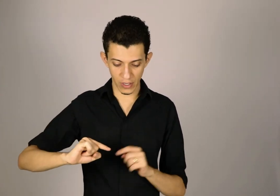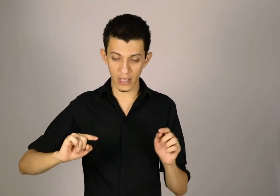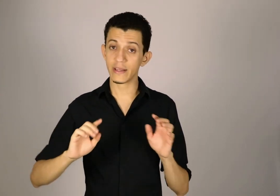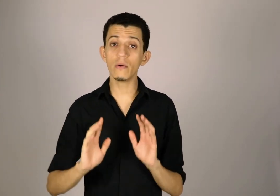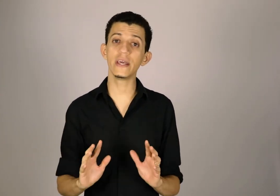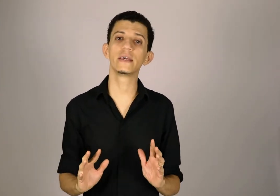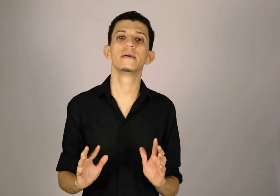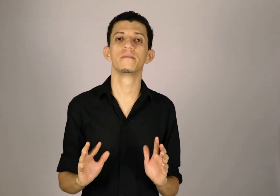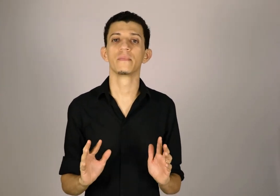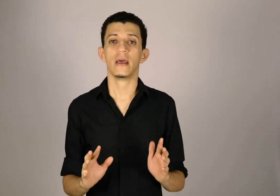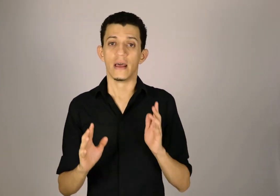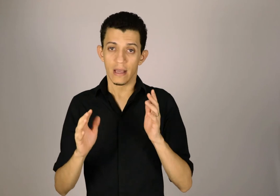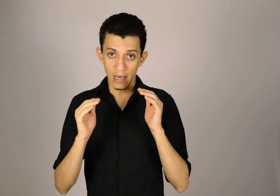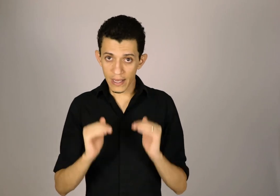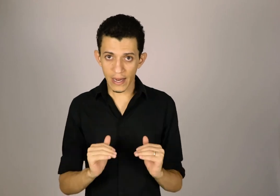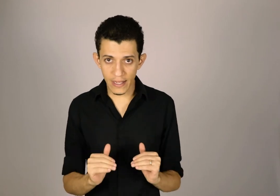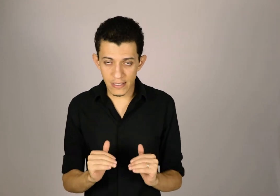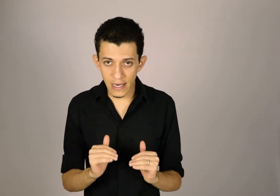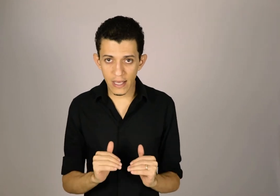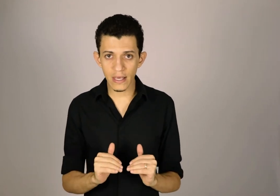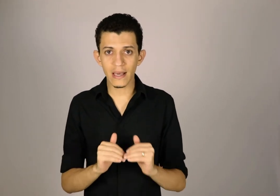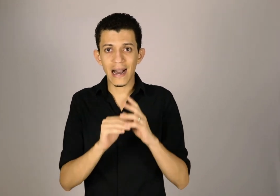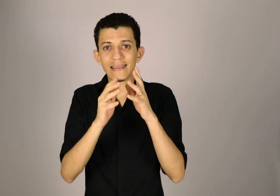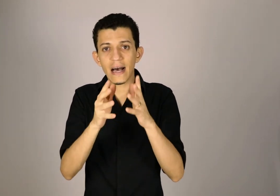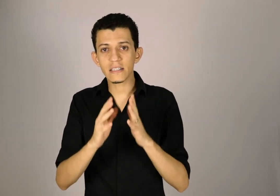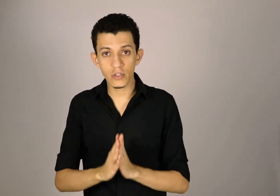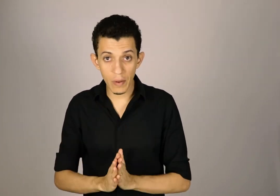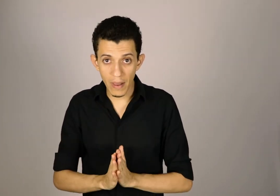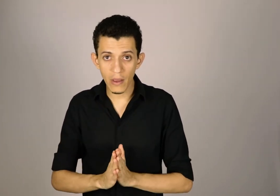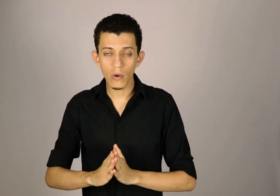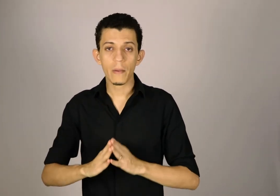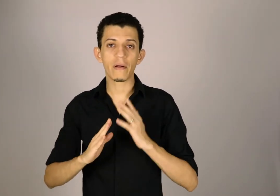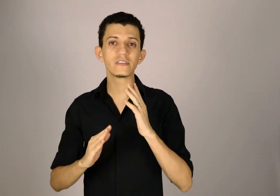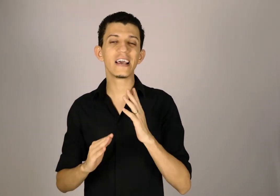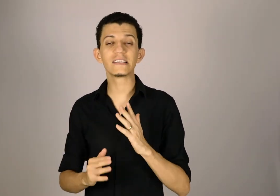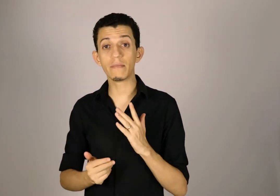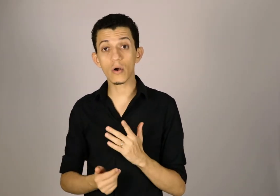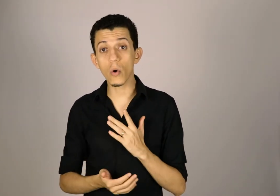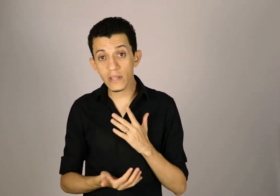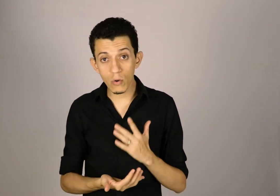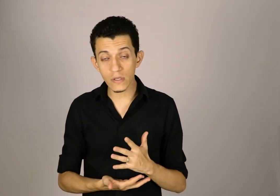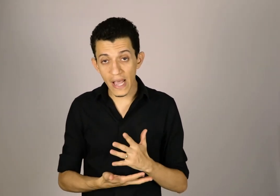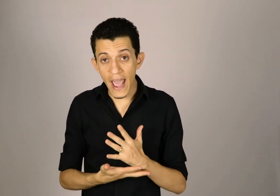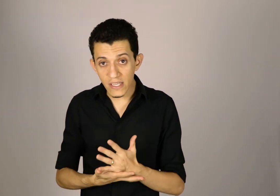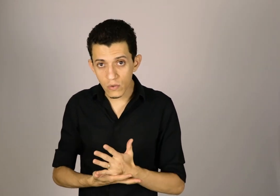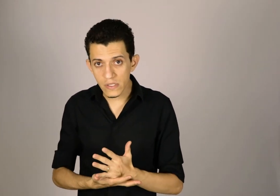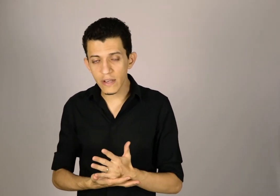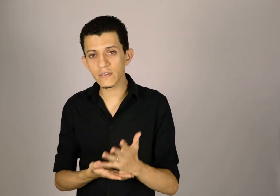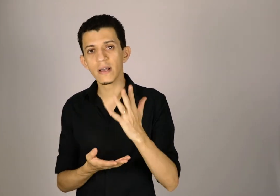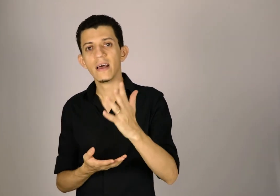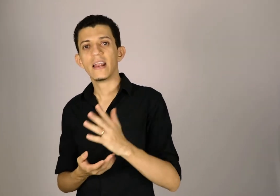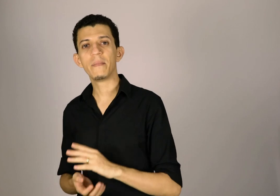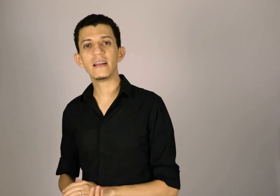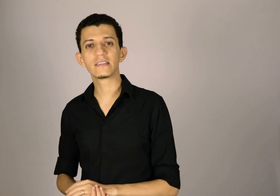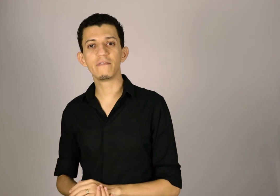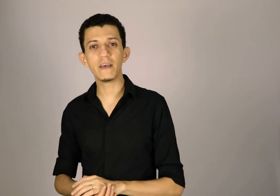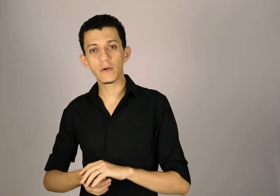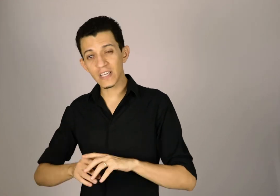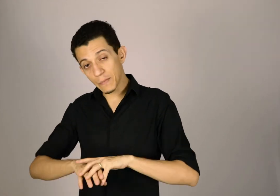tem um link. Clica lá nesse link, cadastre seu e-mail, para você receber conteúdos exclusivos da minha lista VIP, ou seja, para